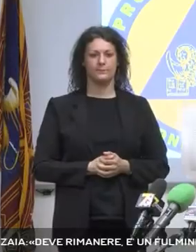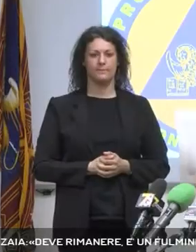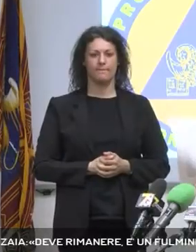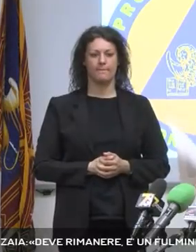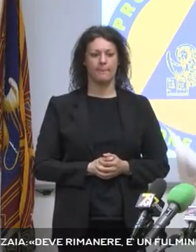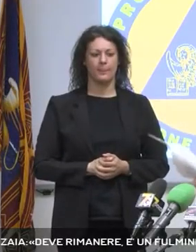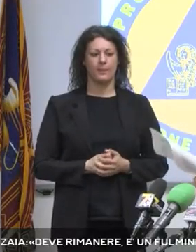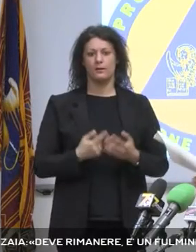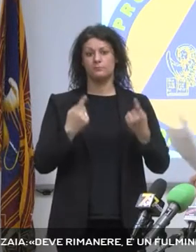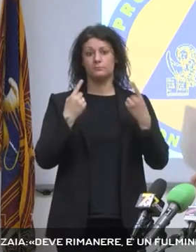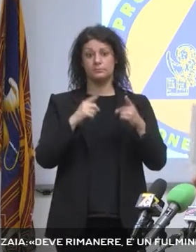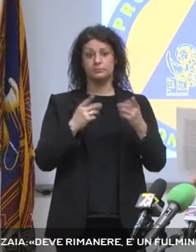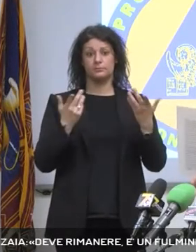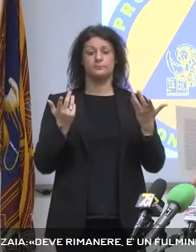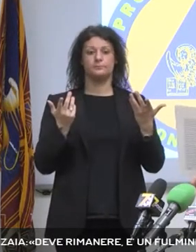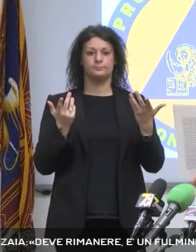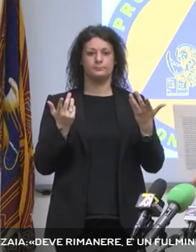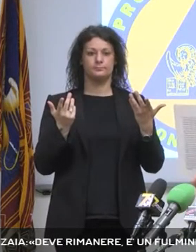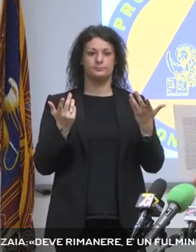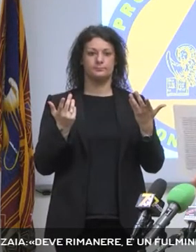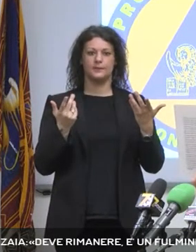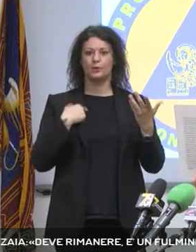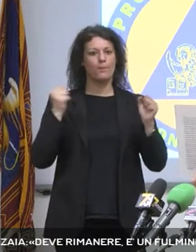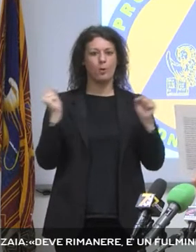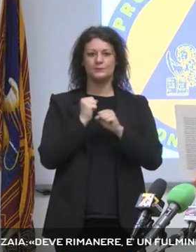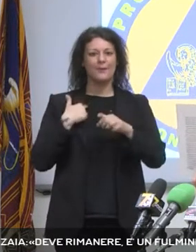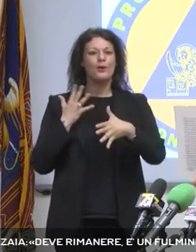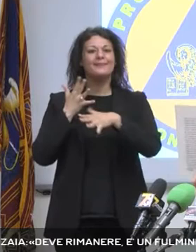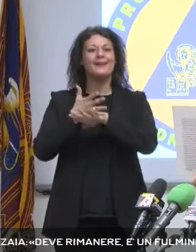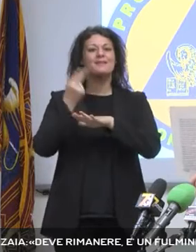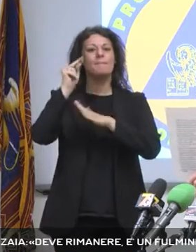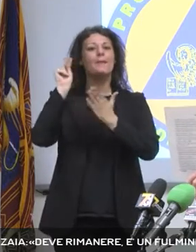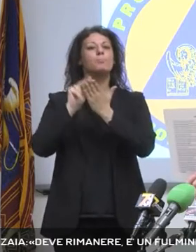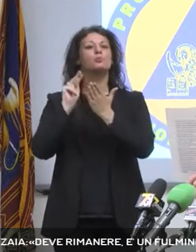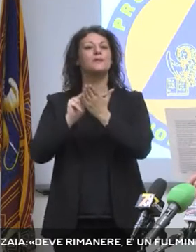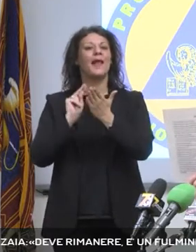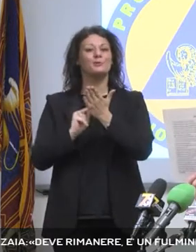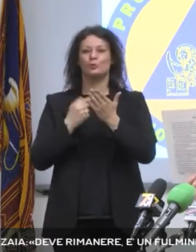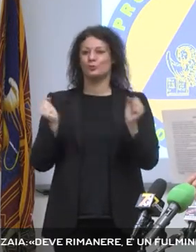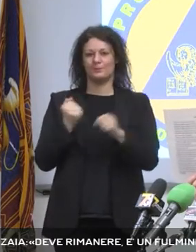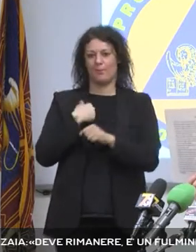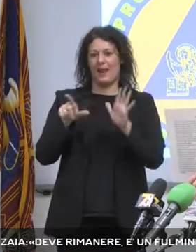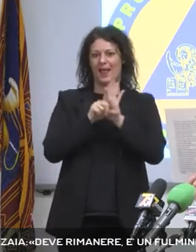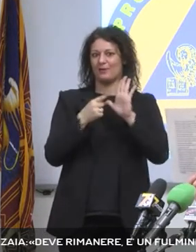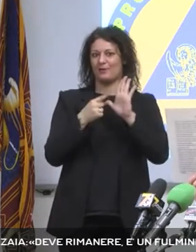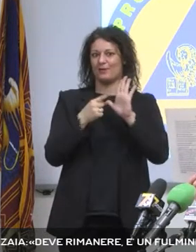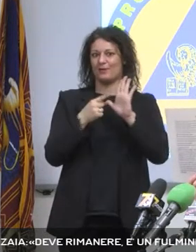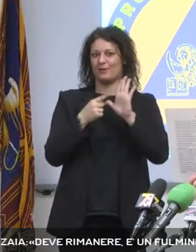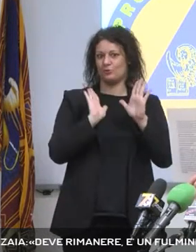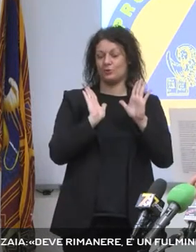È illegalità andare a prendere e sistemare i numeri. Se i numeri però vengono fuori male e Flora ha ragione,